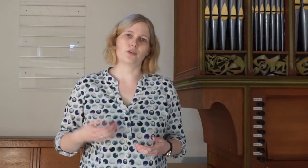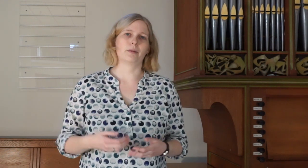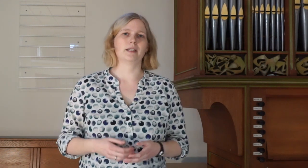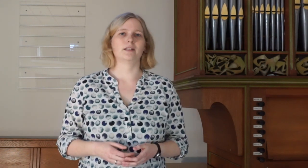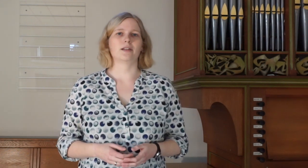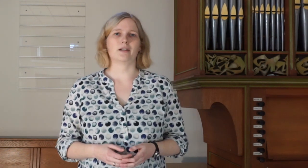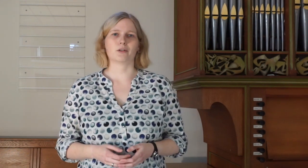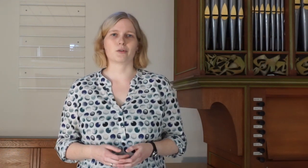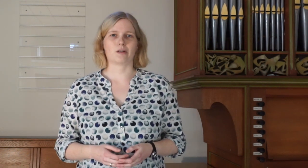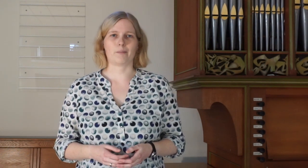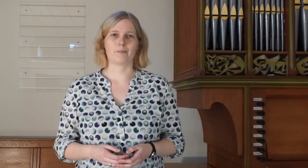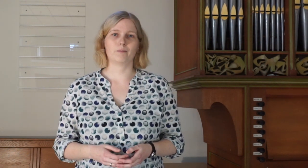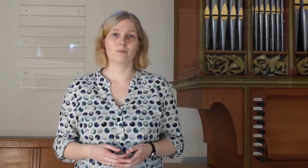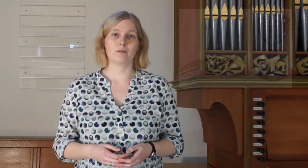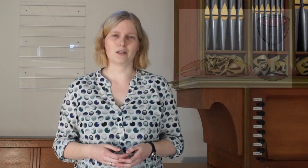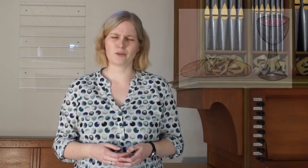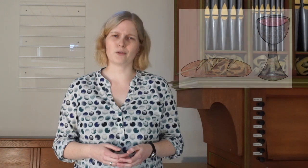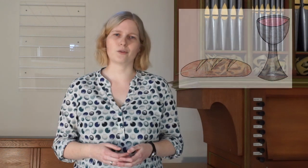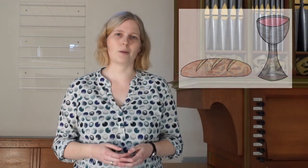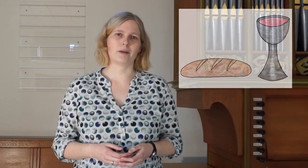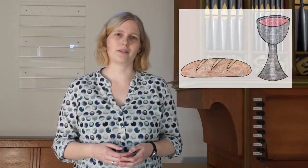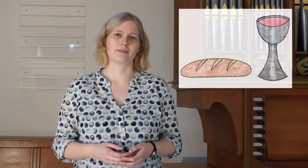wir verbringen die Zeit noch zusammen. Lass uns zusammen essen.